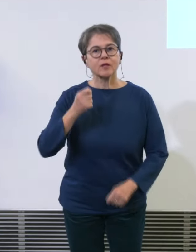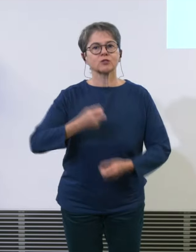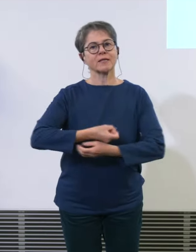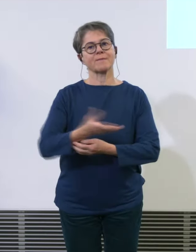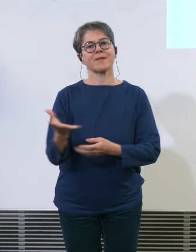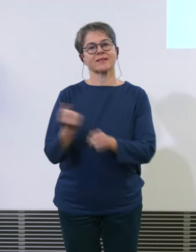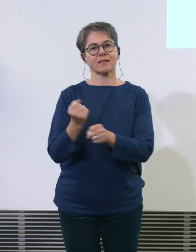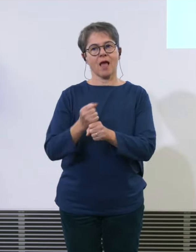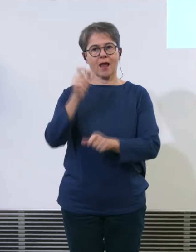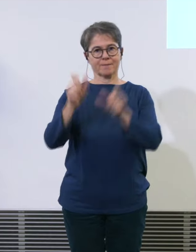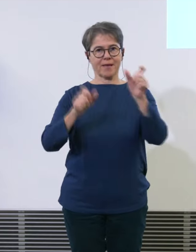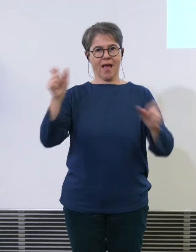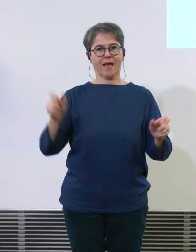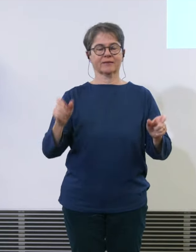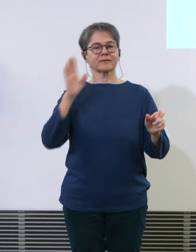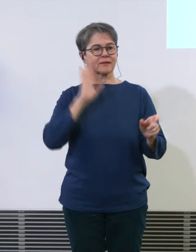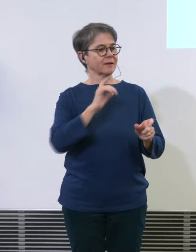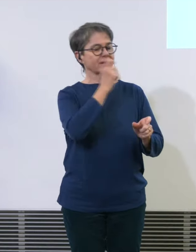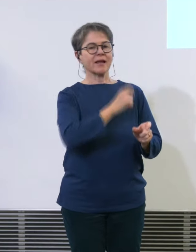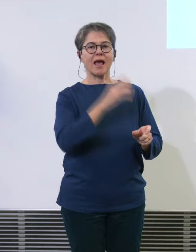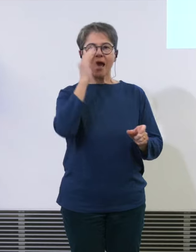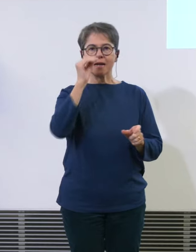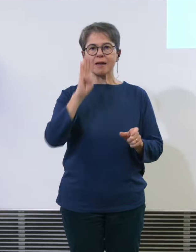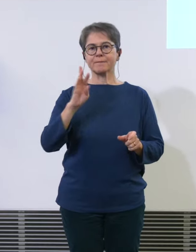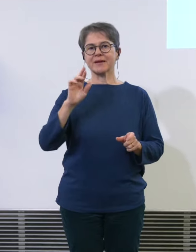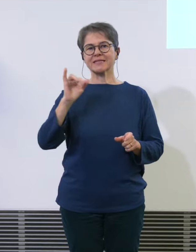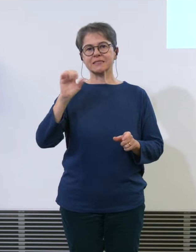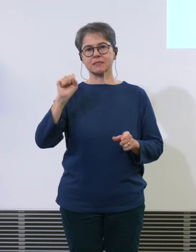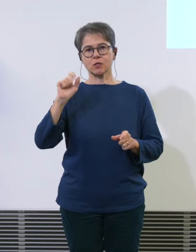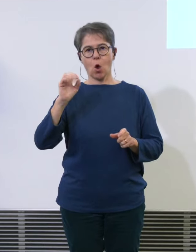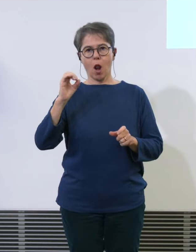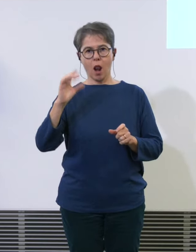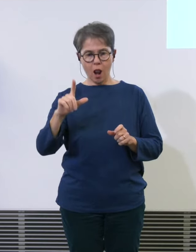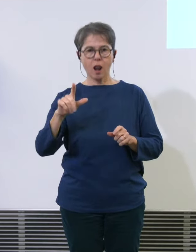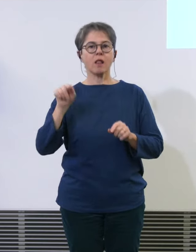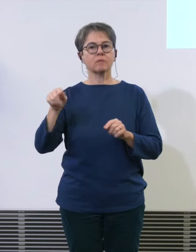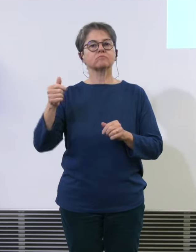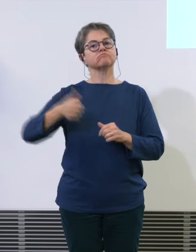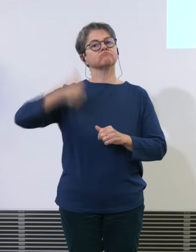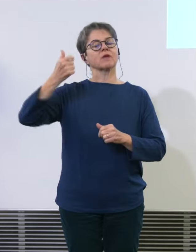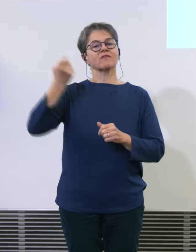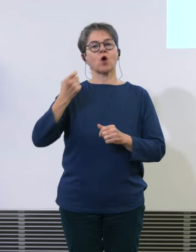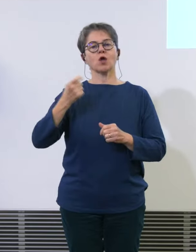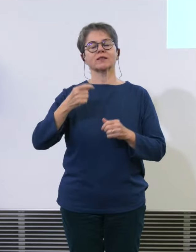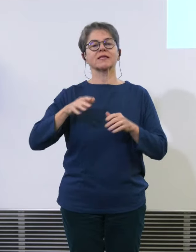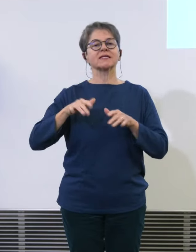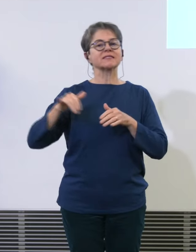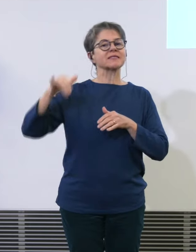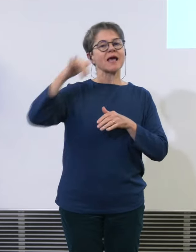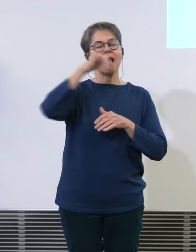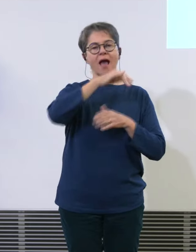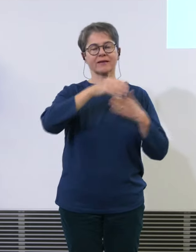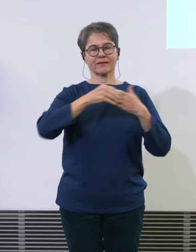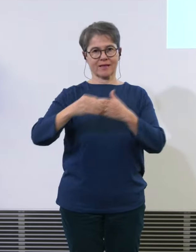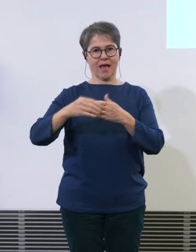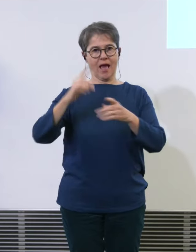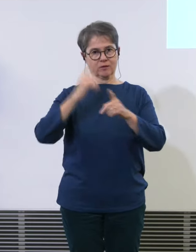Guide und liebe Olivier Buchhofer, er ist Pilot und Geschäftsleitungsmitglied bei der Swiss, liebe